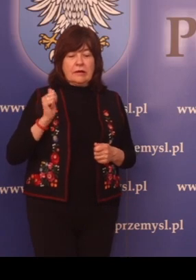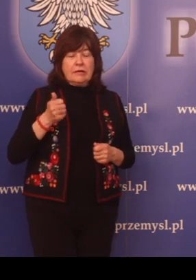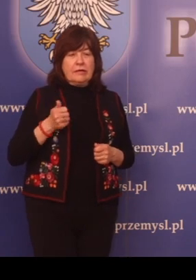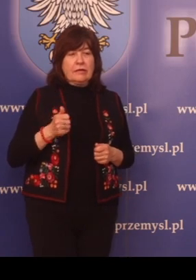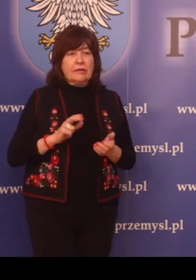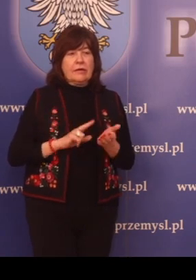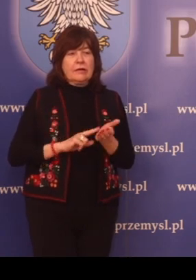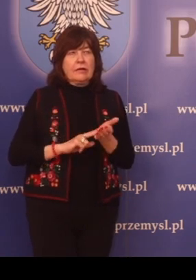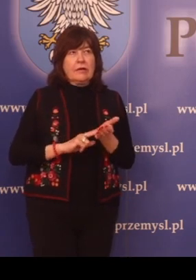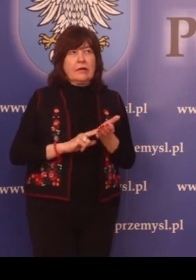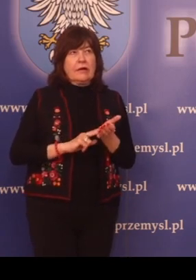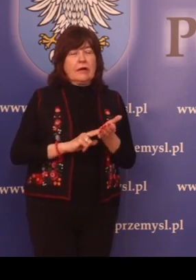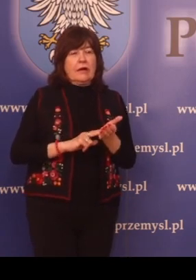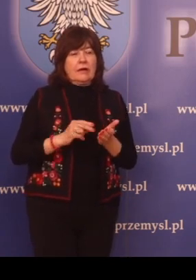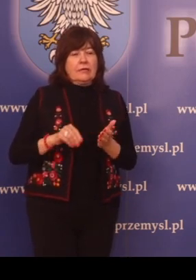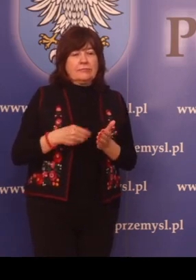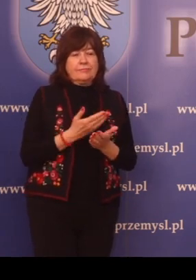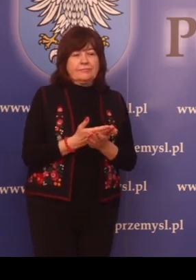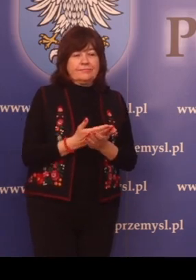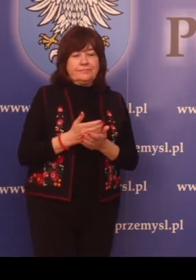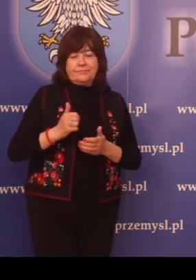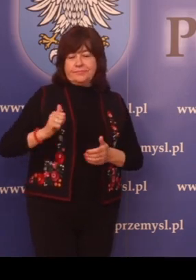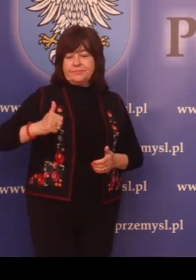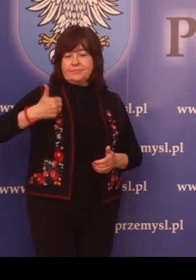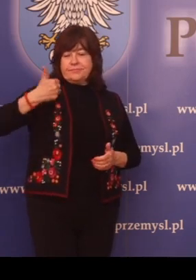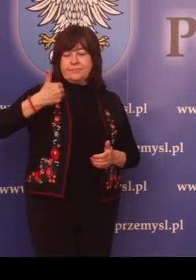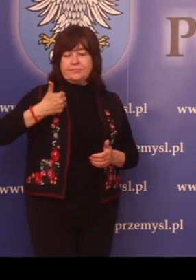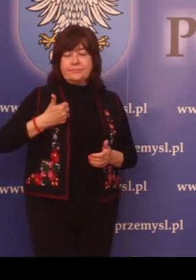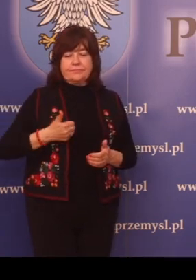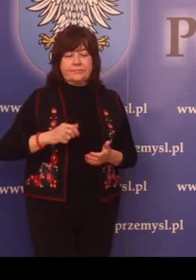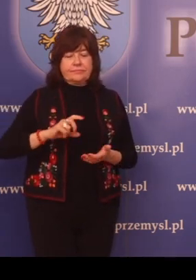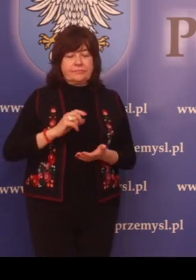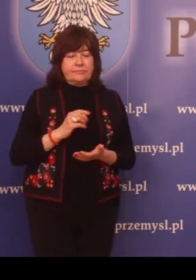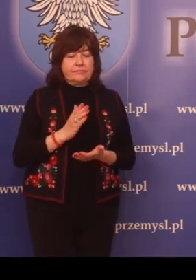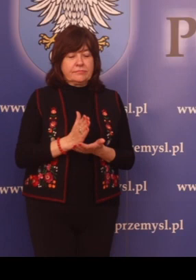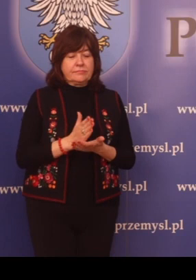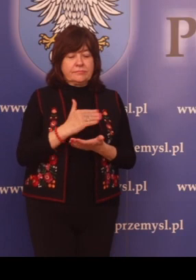na wniosek komendanta wojewódzkiego policji.